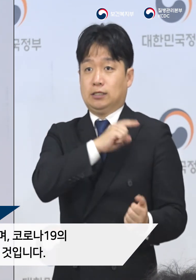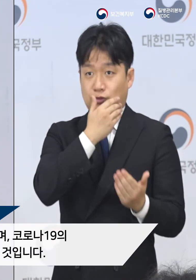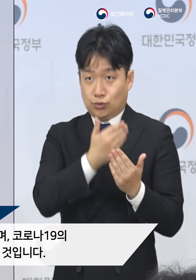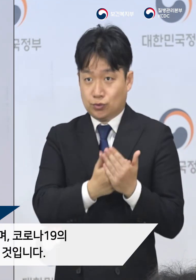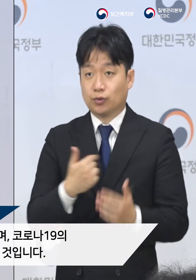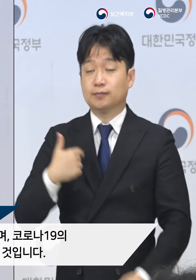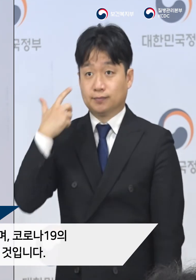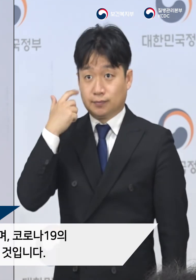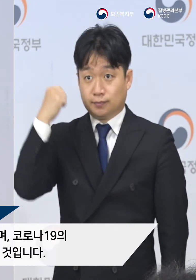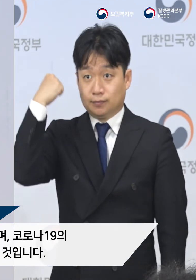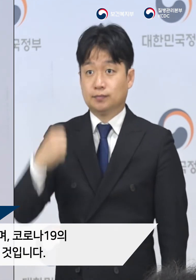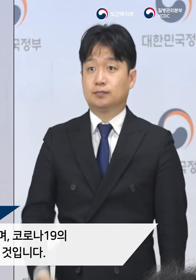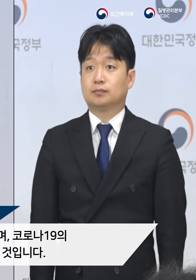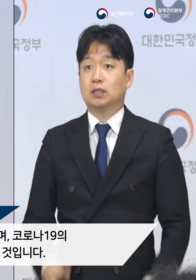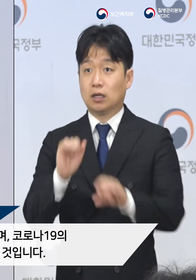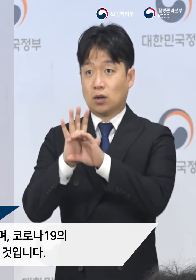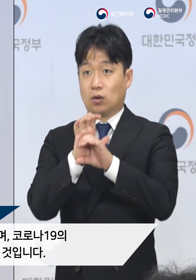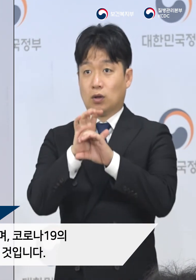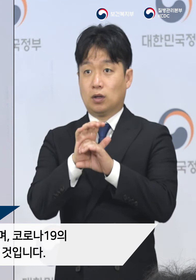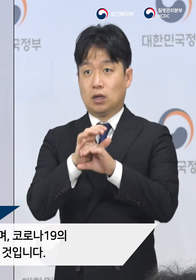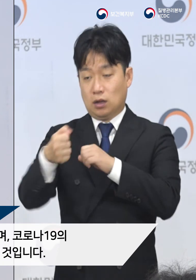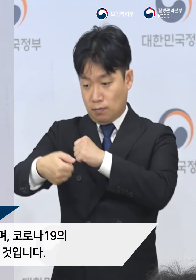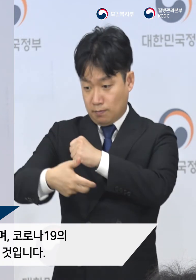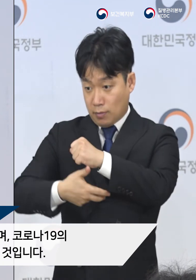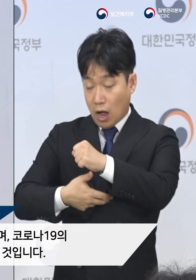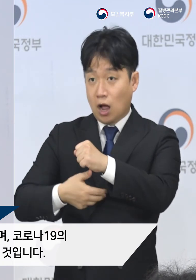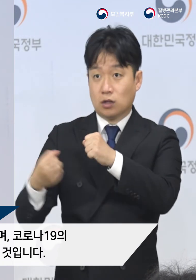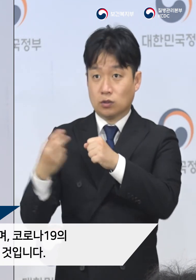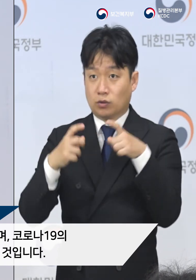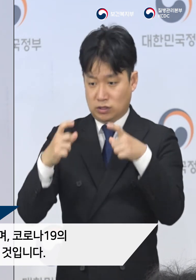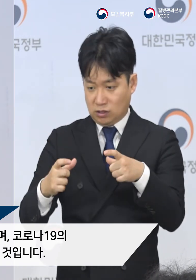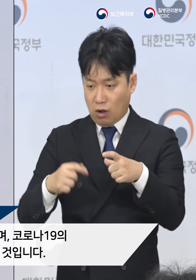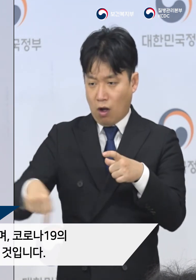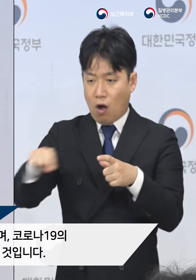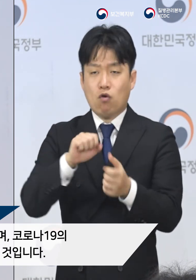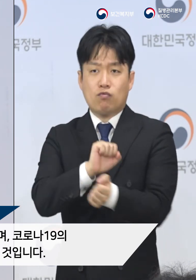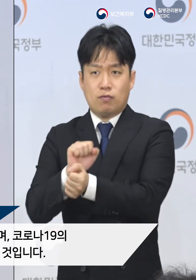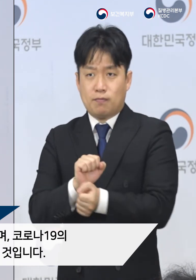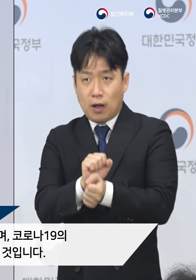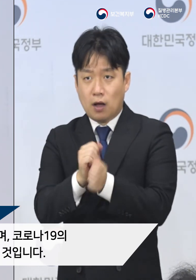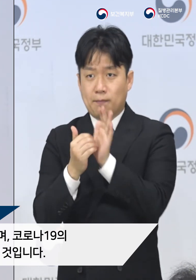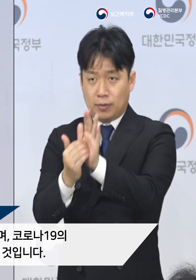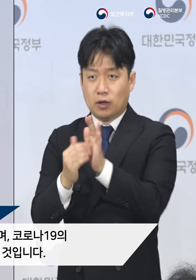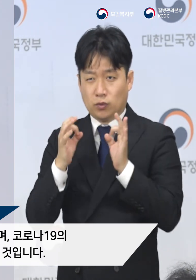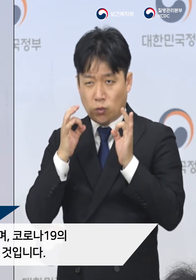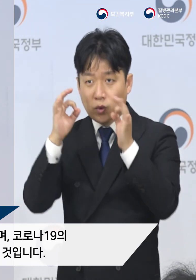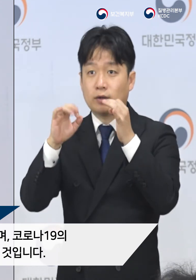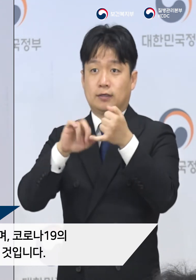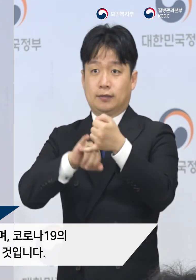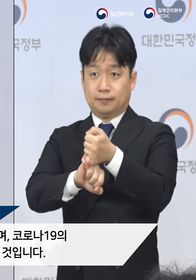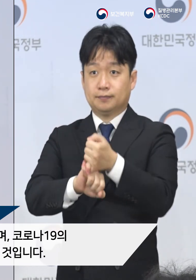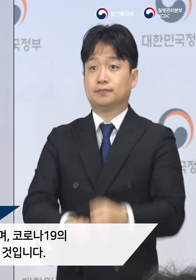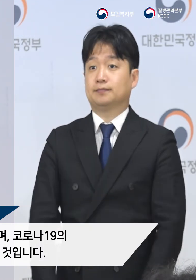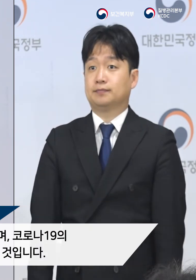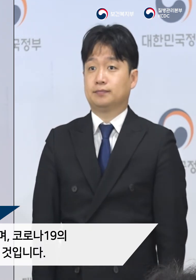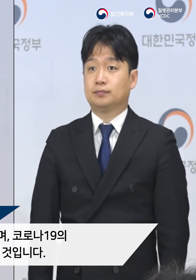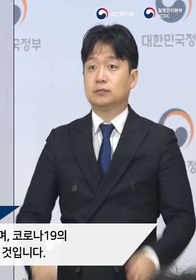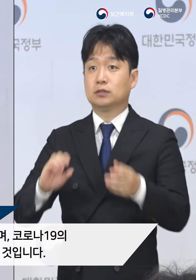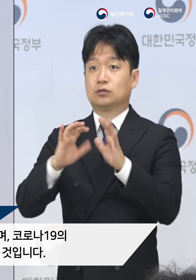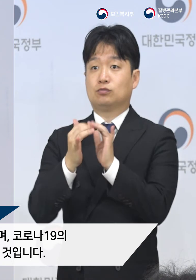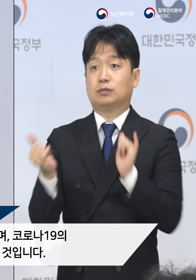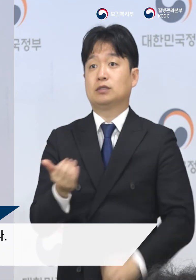생명을 가장 중요하게 생각하며 코로나19의 유입과 지역사회 전파를 막기 위해 모든 노력을 다할 것입니다.